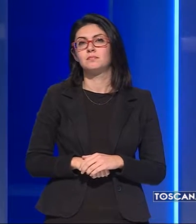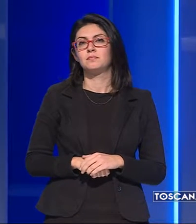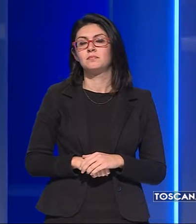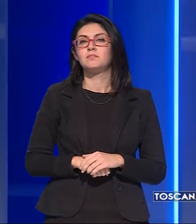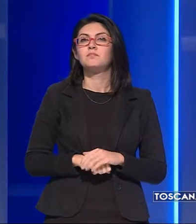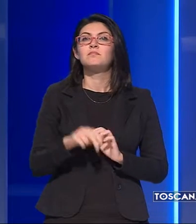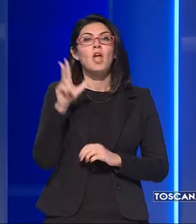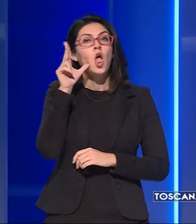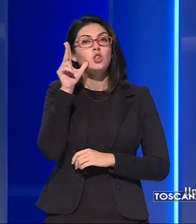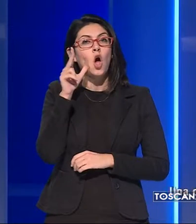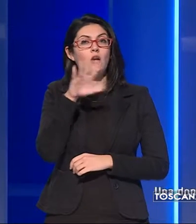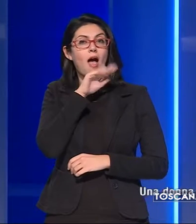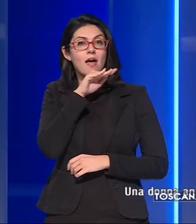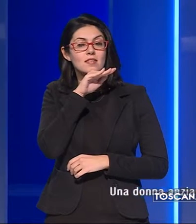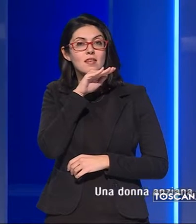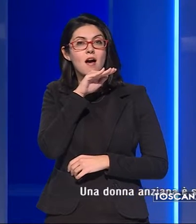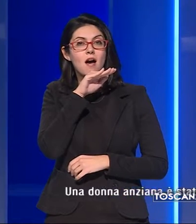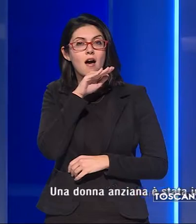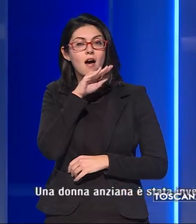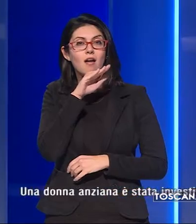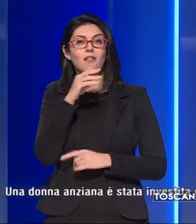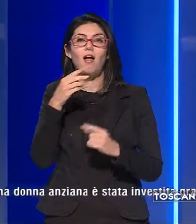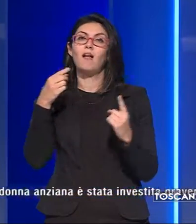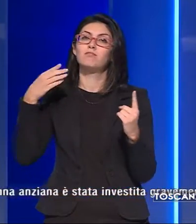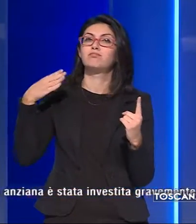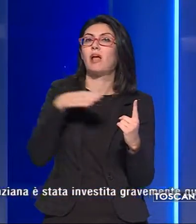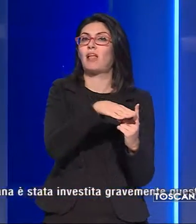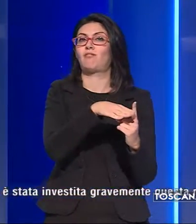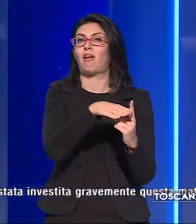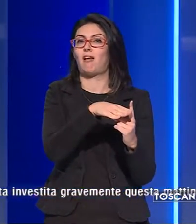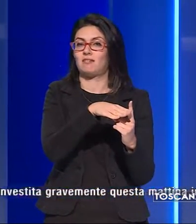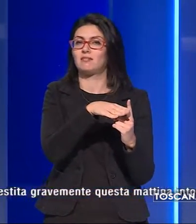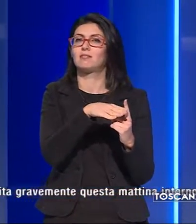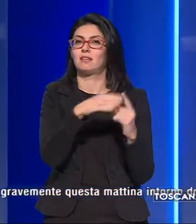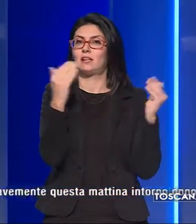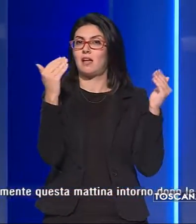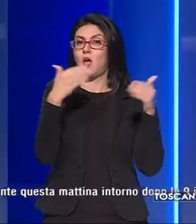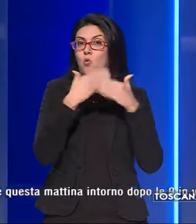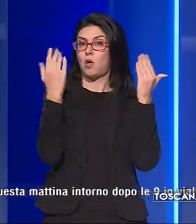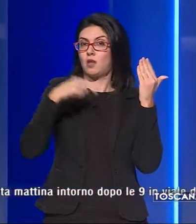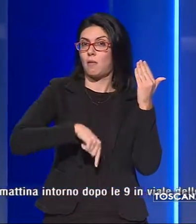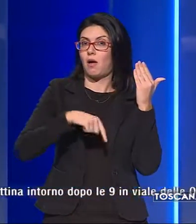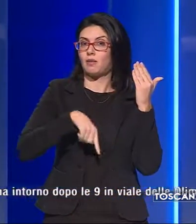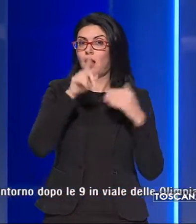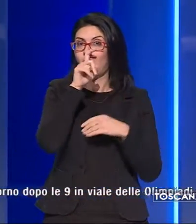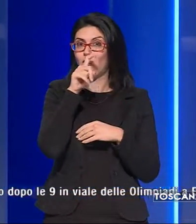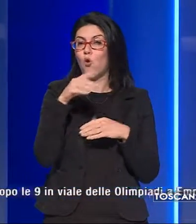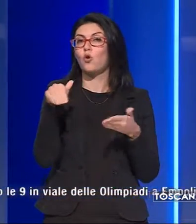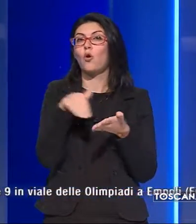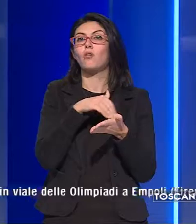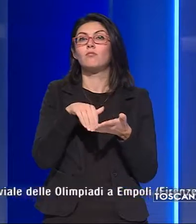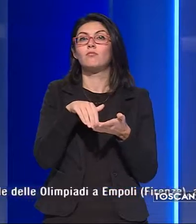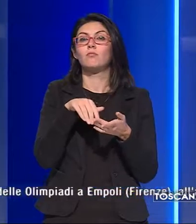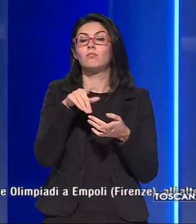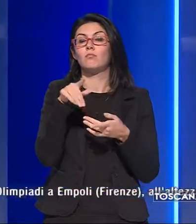Una donna anziana è stata investita gravemente questa mattina intorno alle 9 in viale delle Olimpiadi a